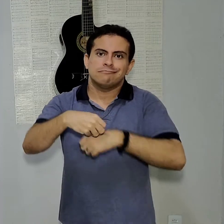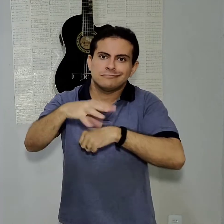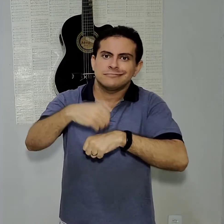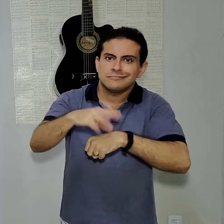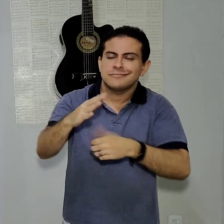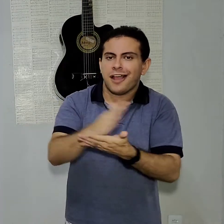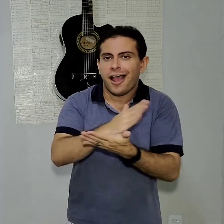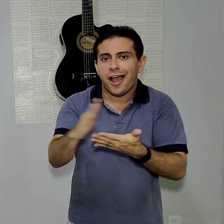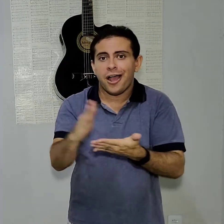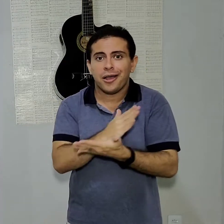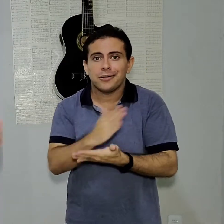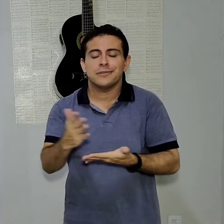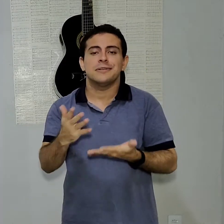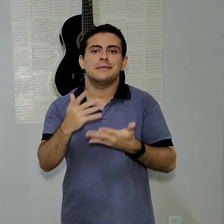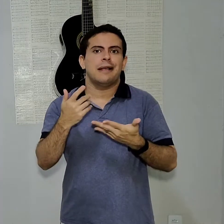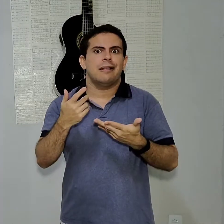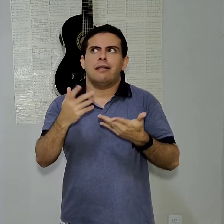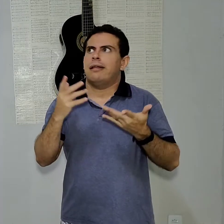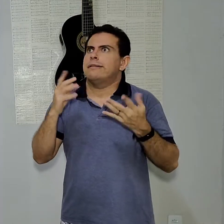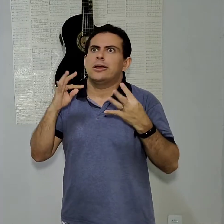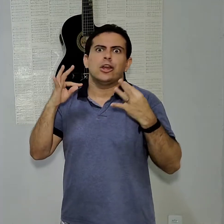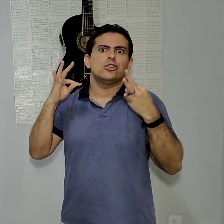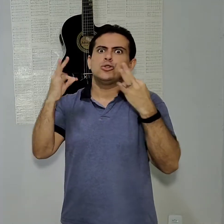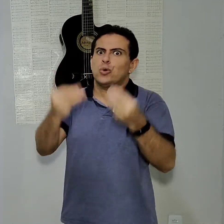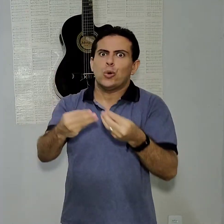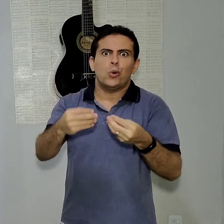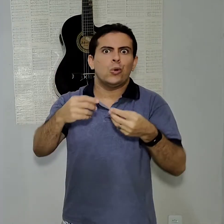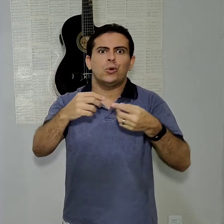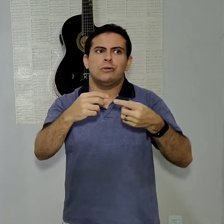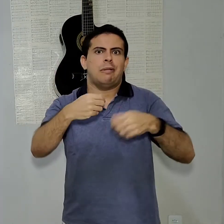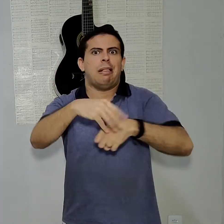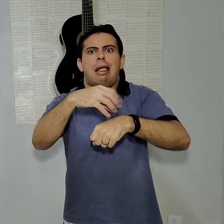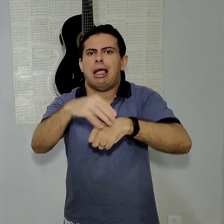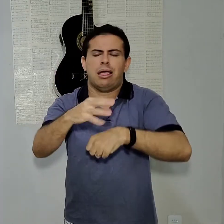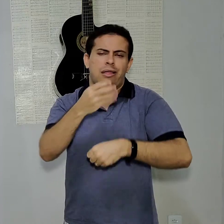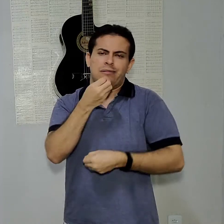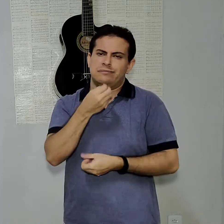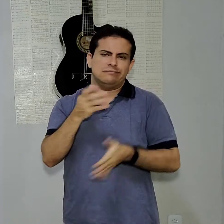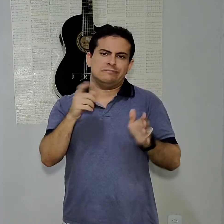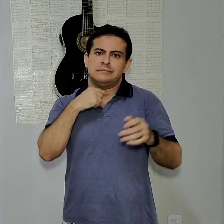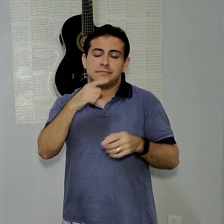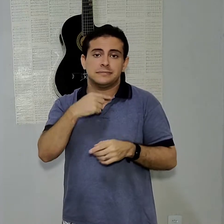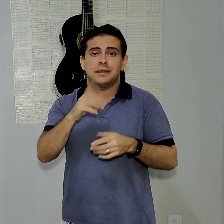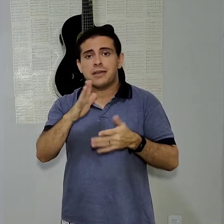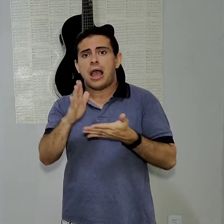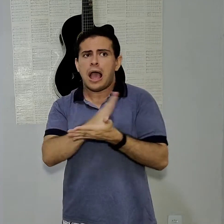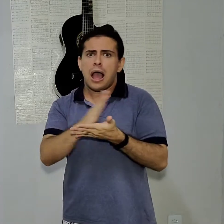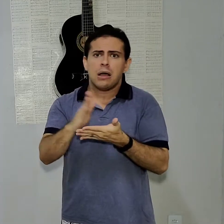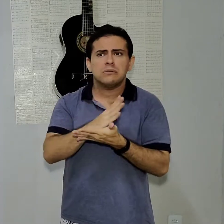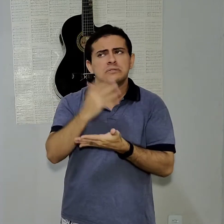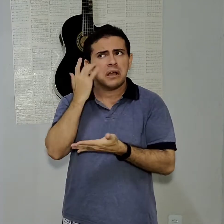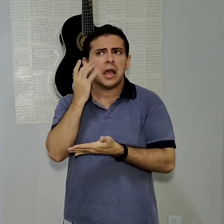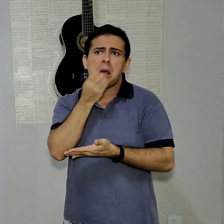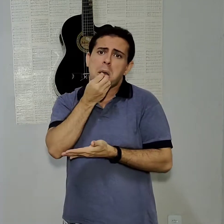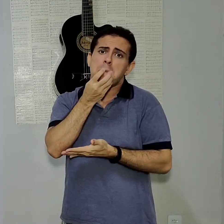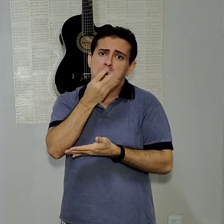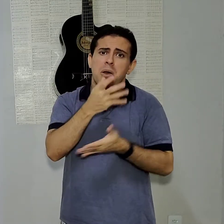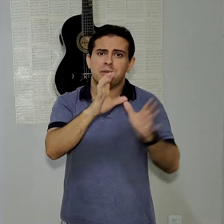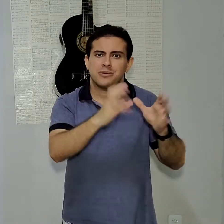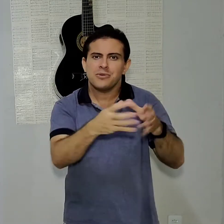Não dá para falar de todos os aparelhos aqui, dos preços. Então, eu indiquei alguns que eu acho que são bons para a sua categoria. Então,